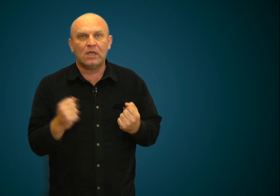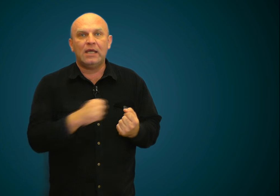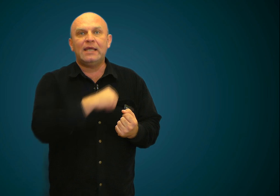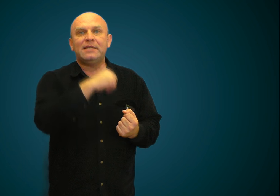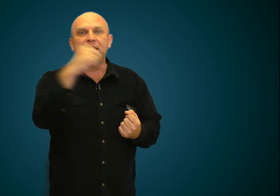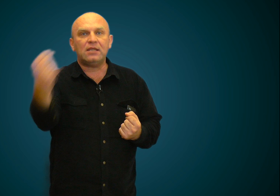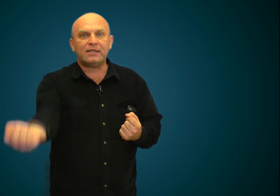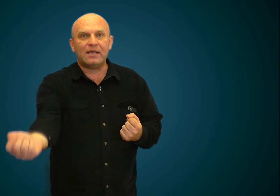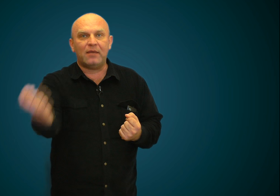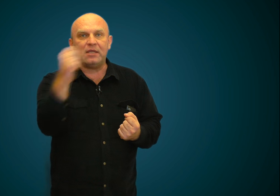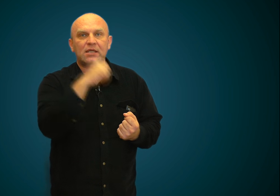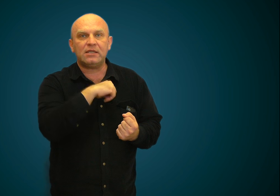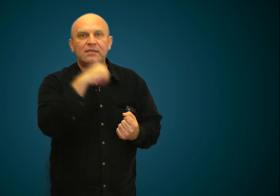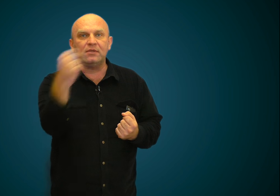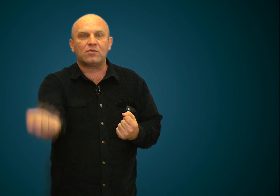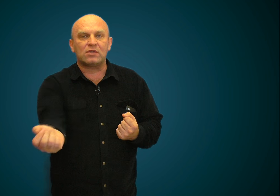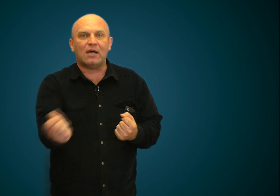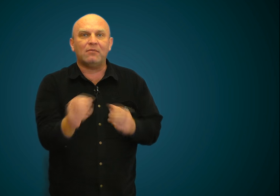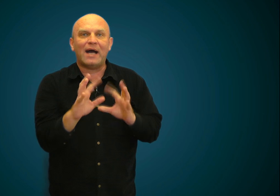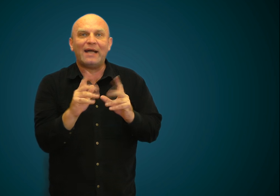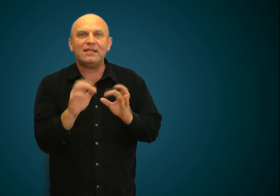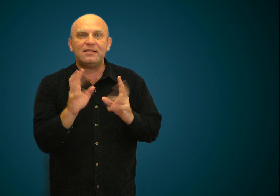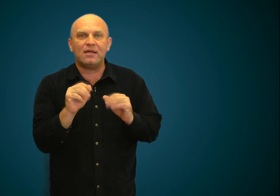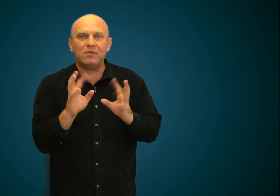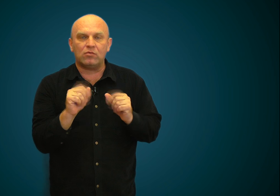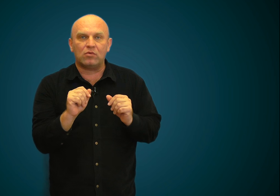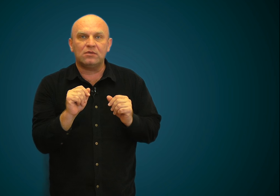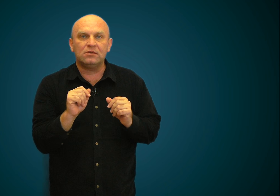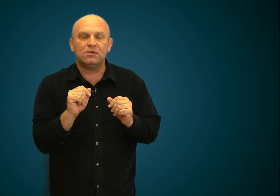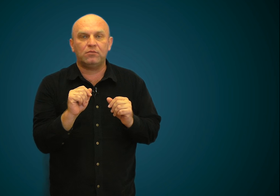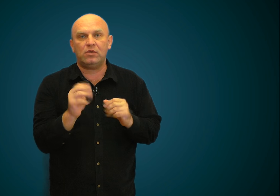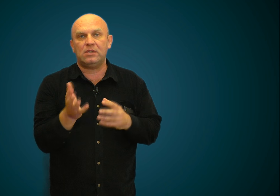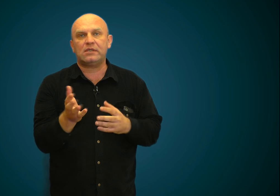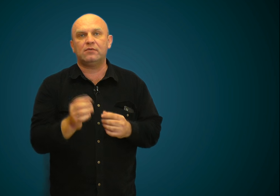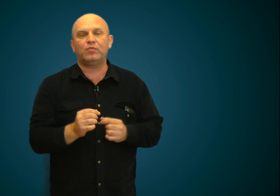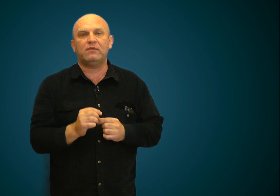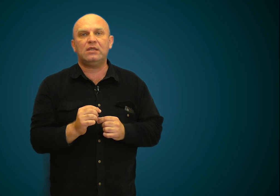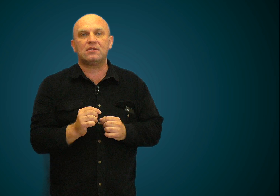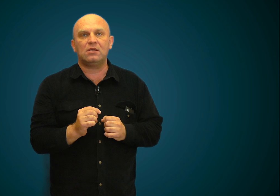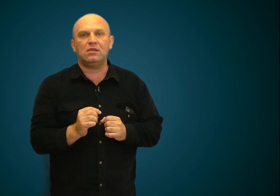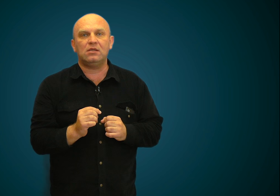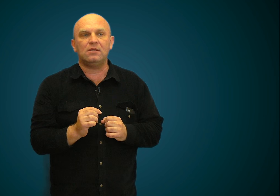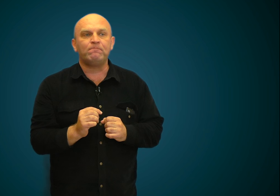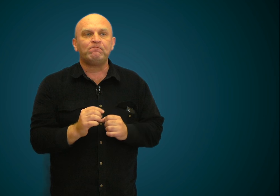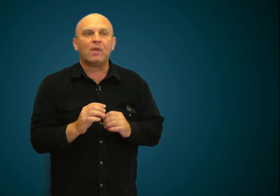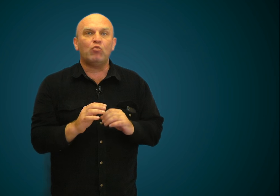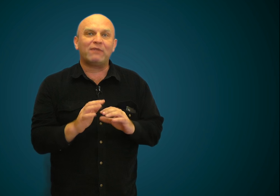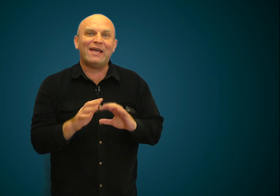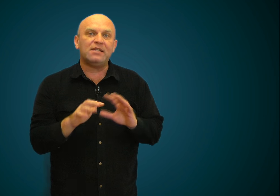Не локтями, не локтевым суставом, а кистями рук. Тем более, если вы управленец и управляете